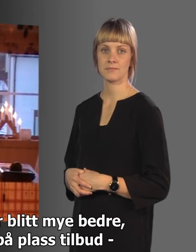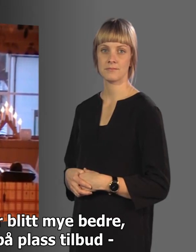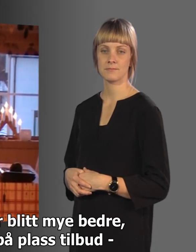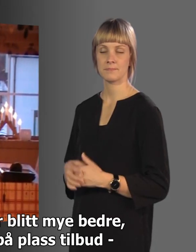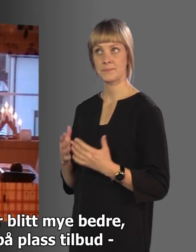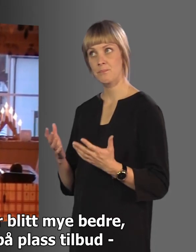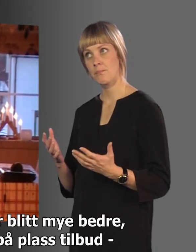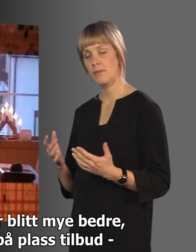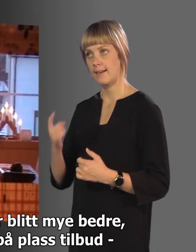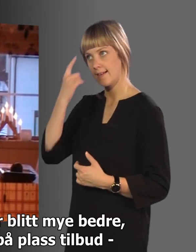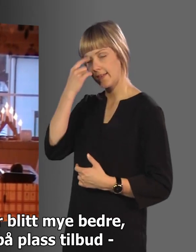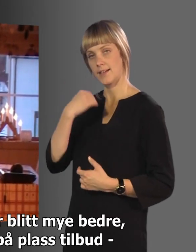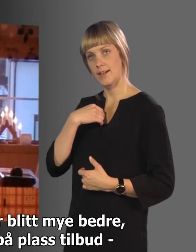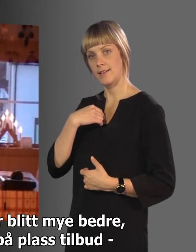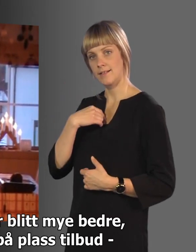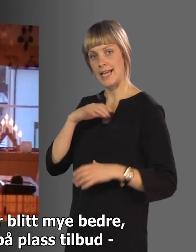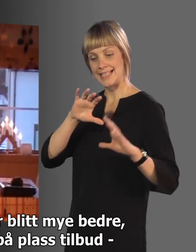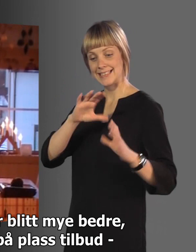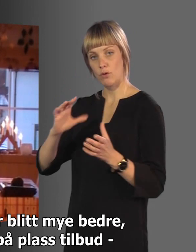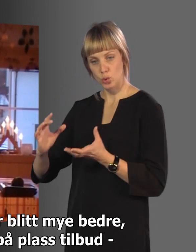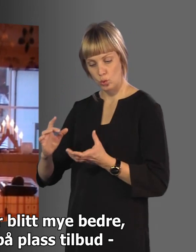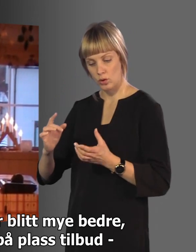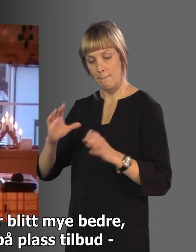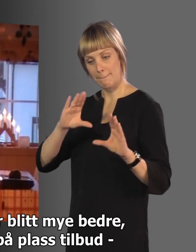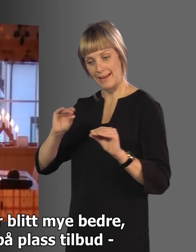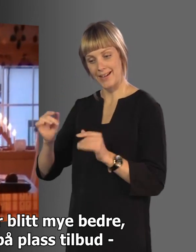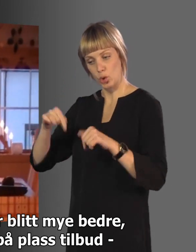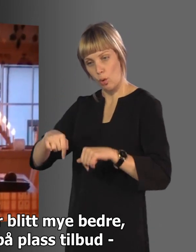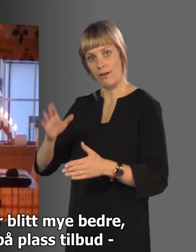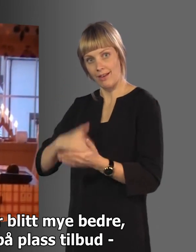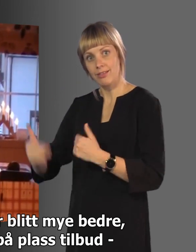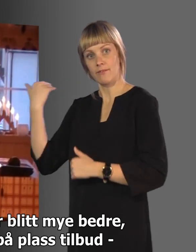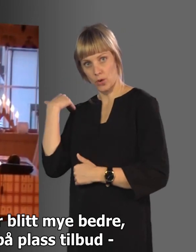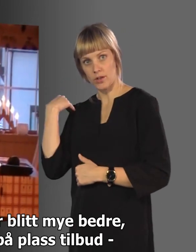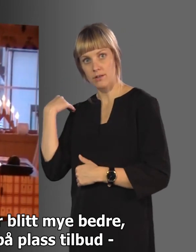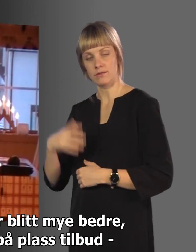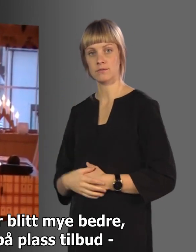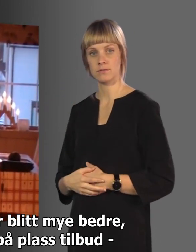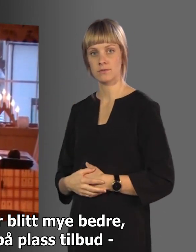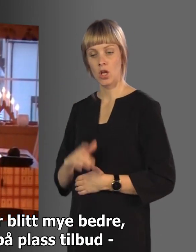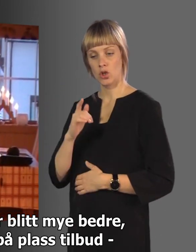Jeg tenker jo at det har blitt mye bedre, fordi at man har